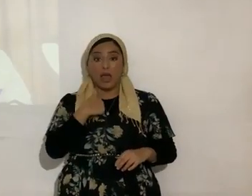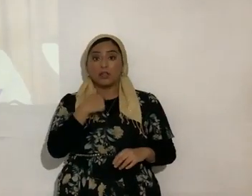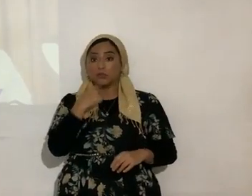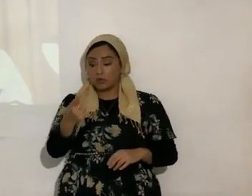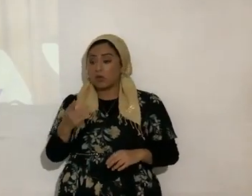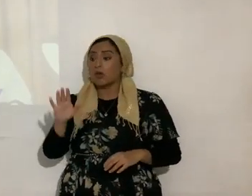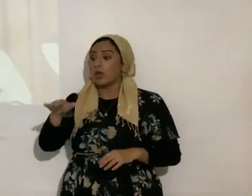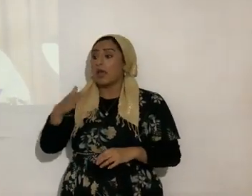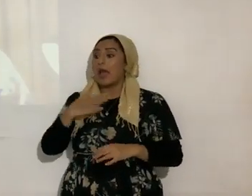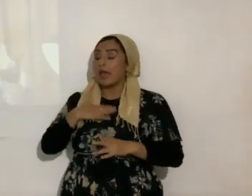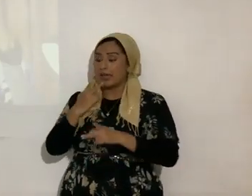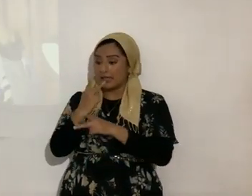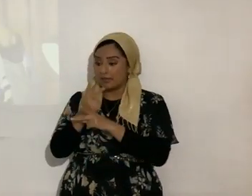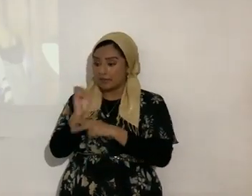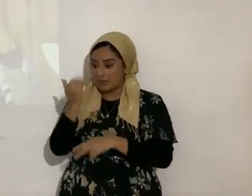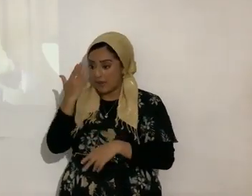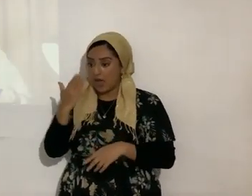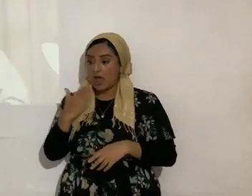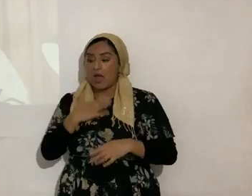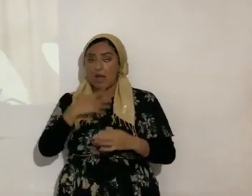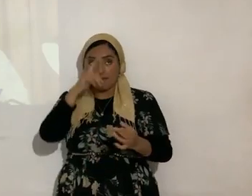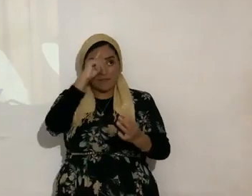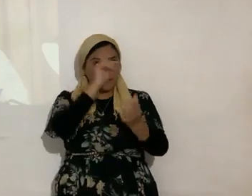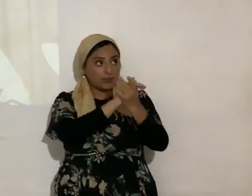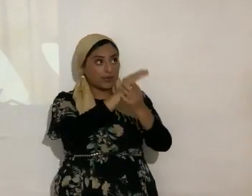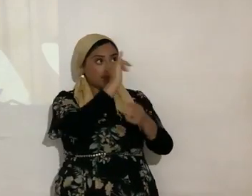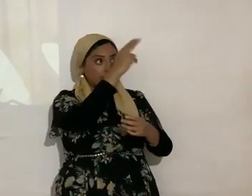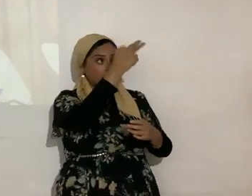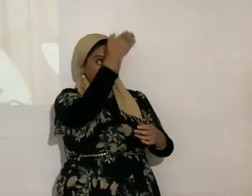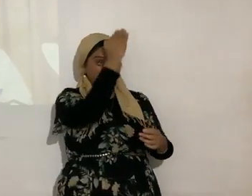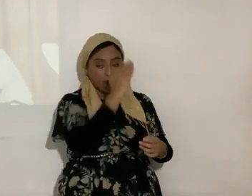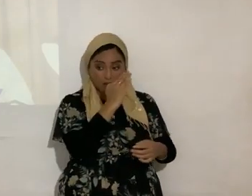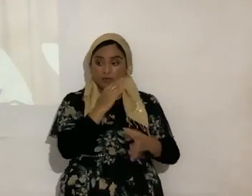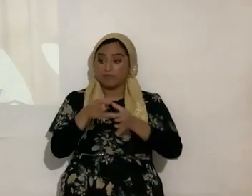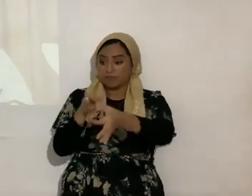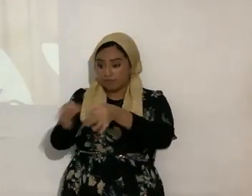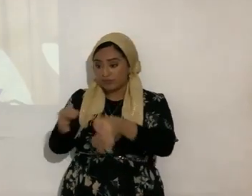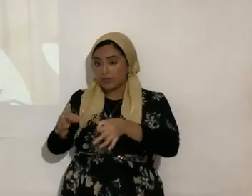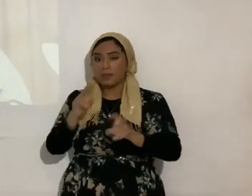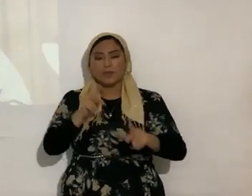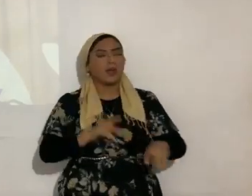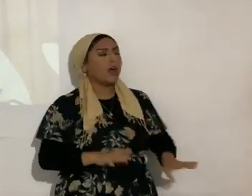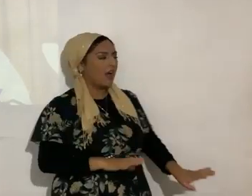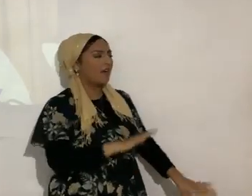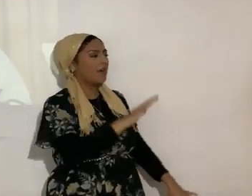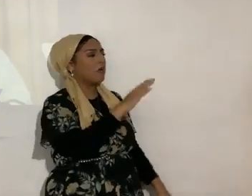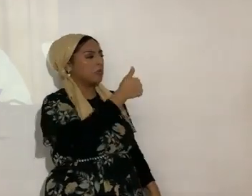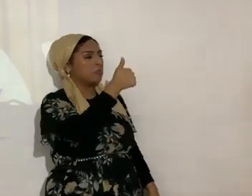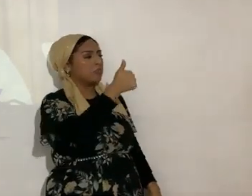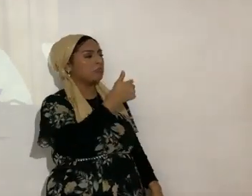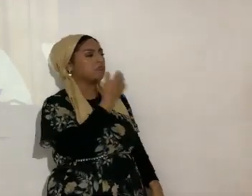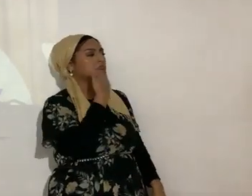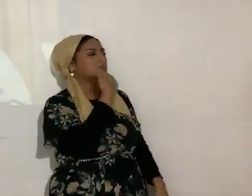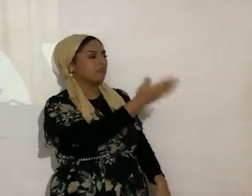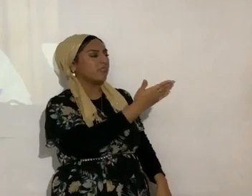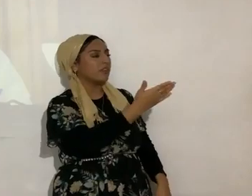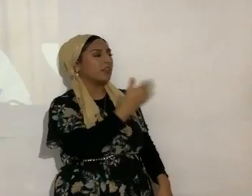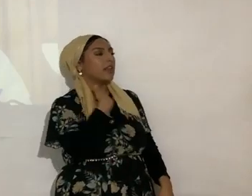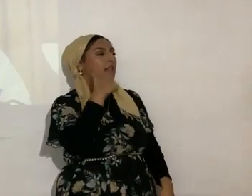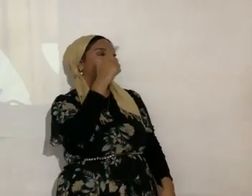el sabán, creo en el único Dios vivo y verdadero, le agradezco doctor, nada más viene por mi receta, le agradezco sus buenas